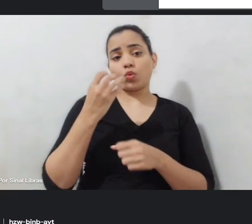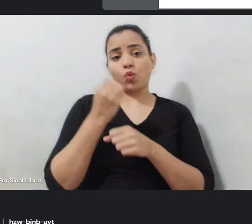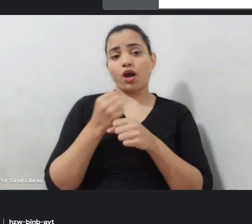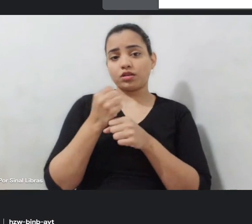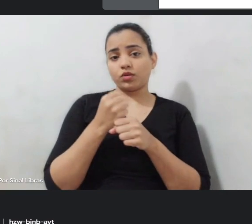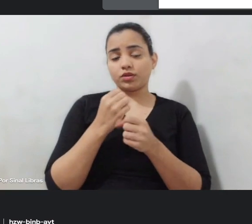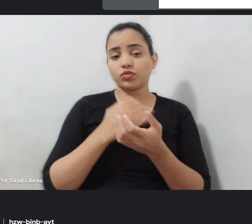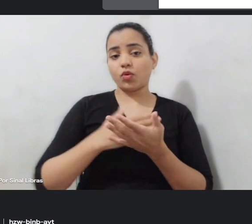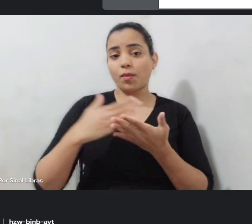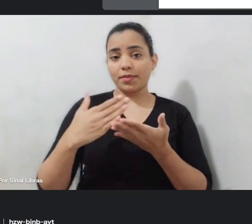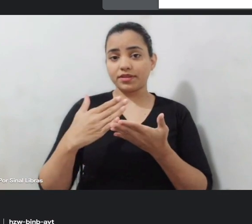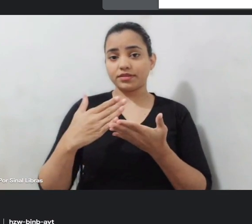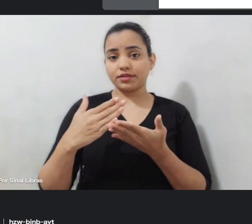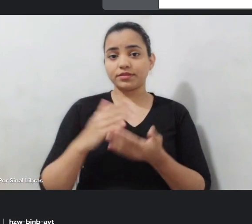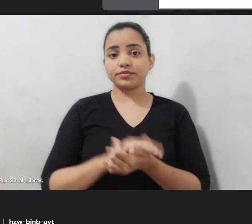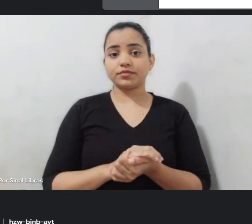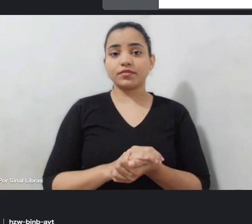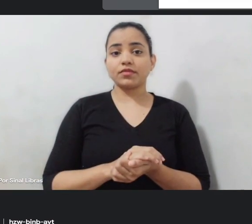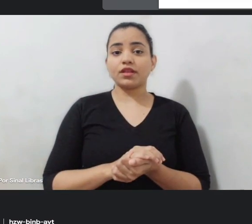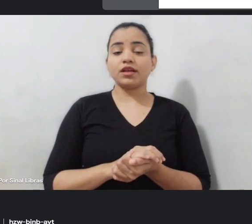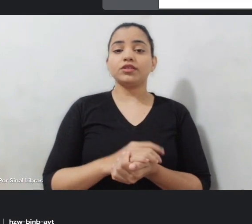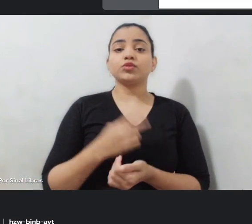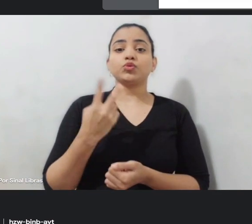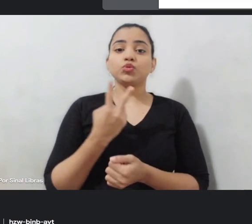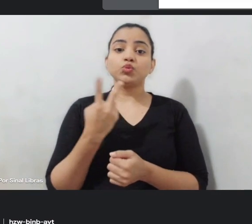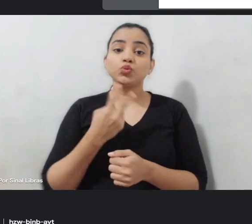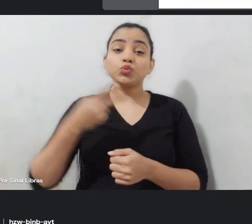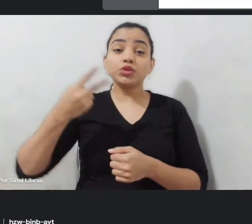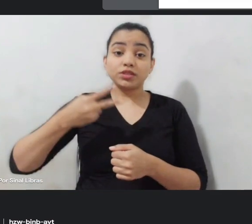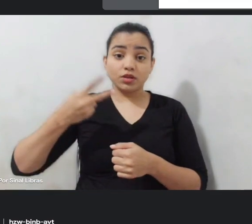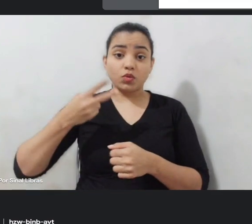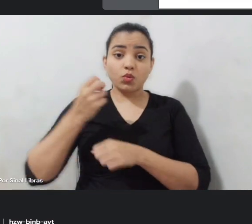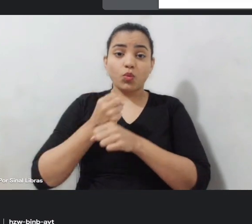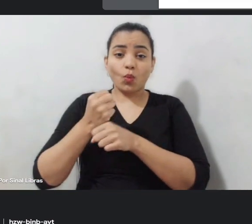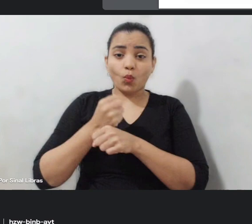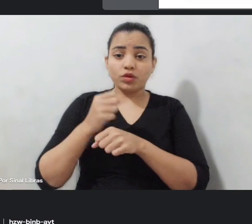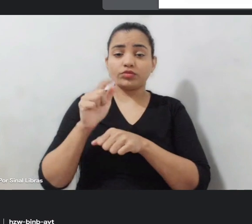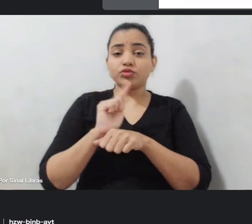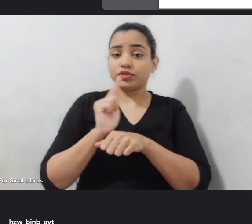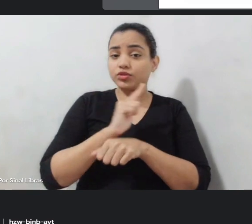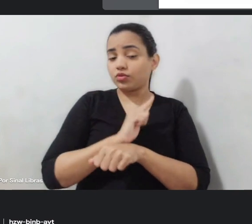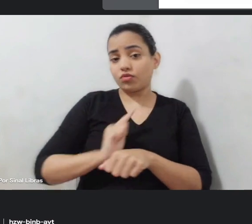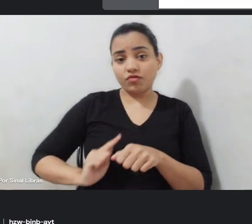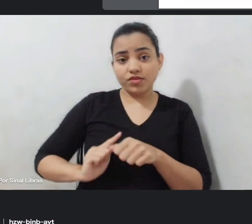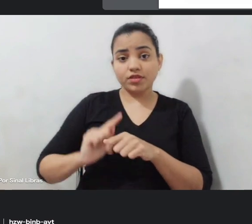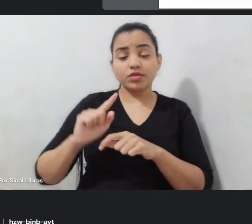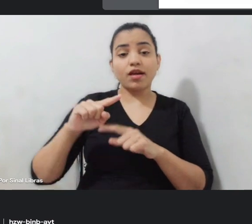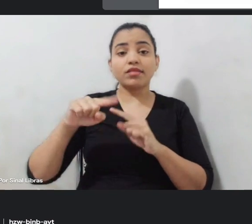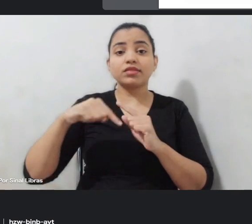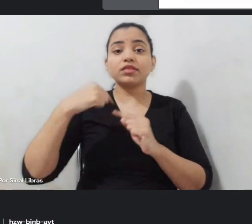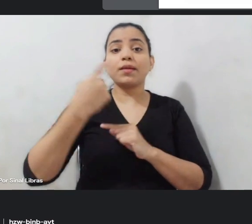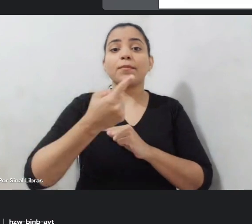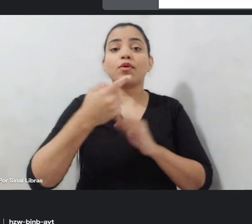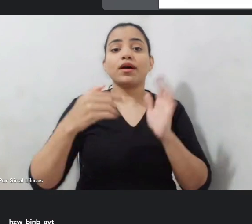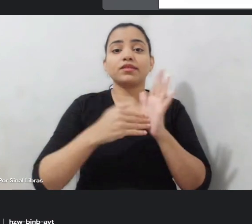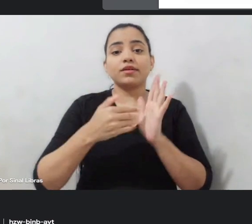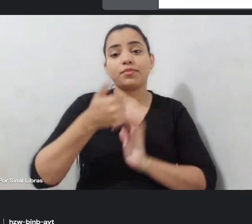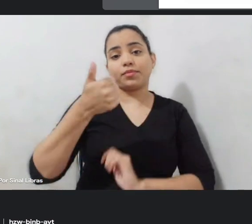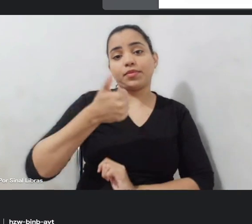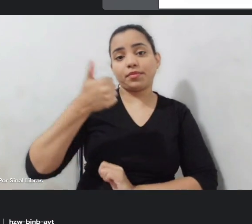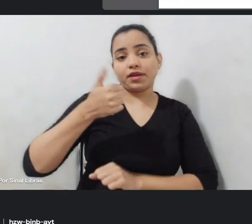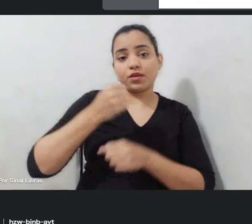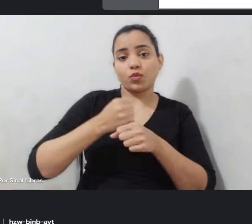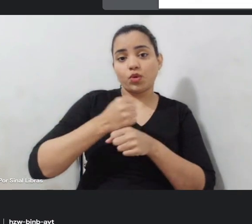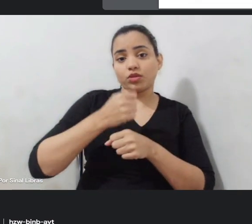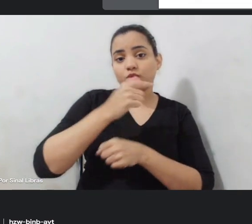a partir do segundo ano que já estão com o governo e vai até o primeiro ano do governo seguinte. Então, nós estamos